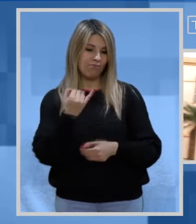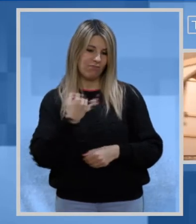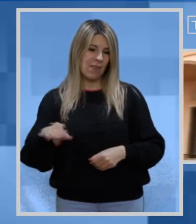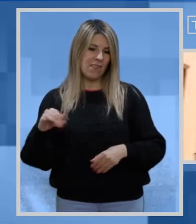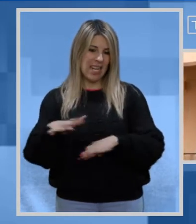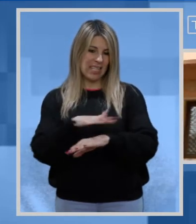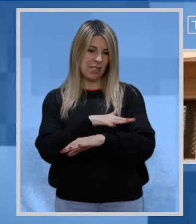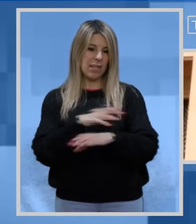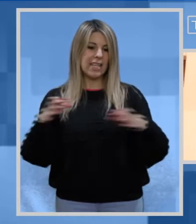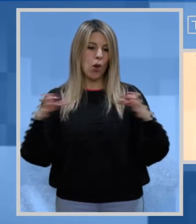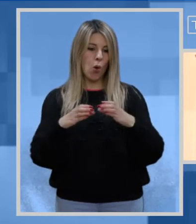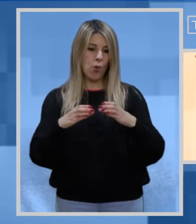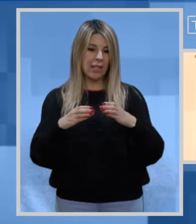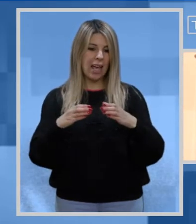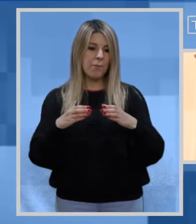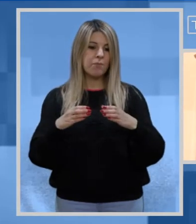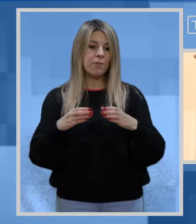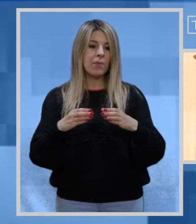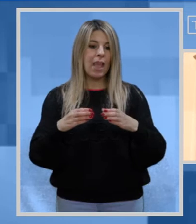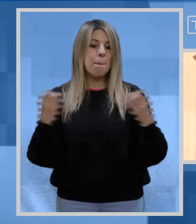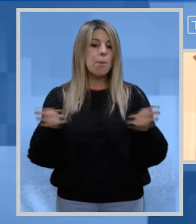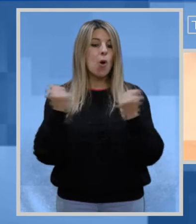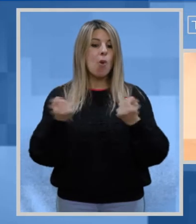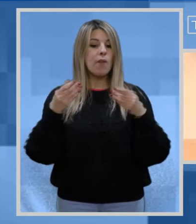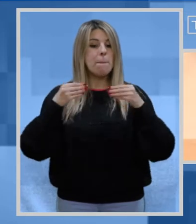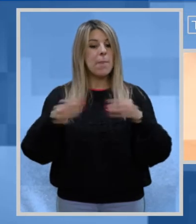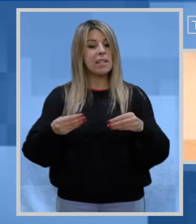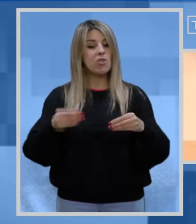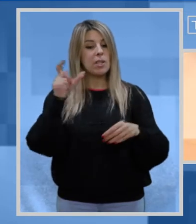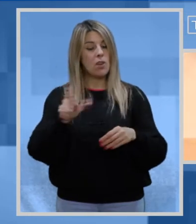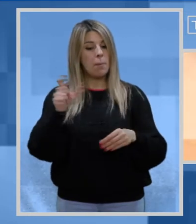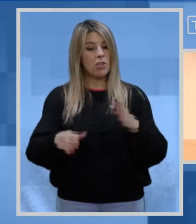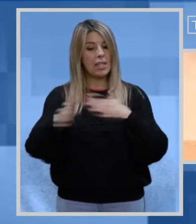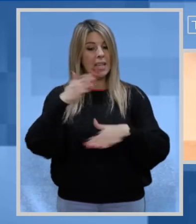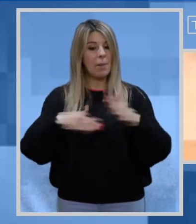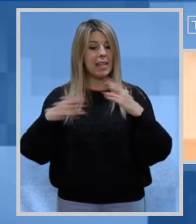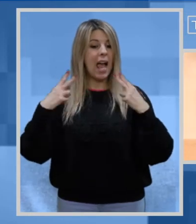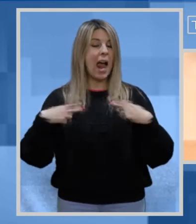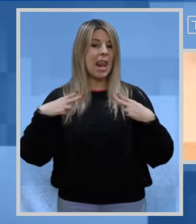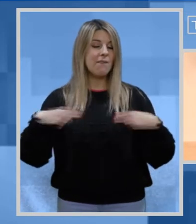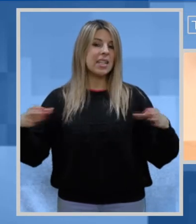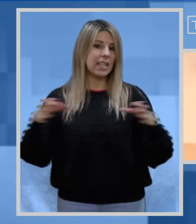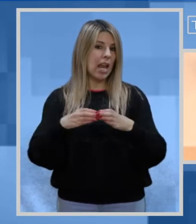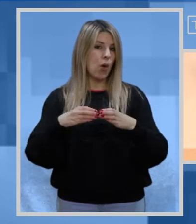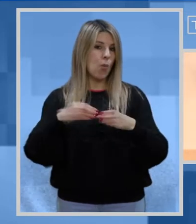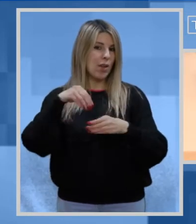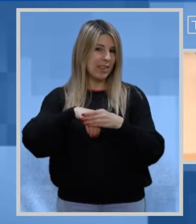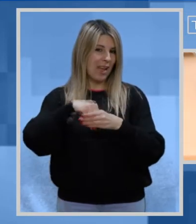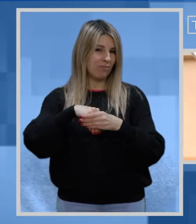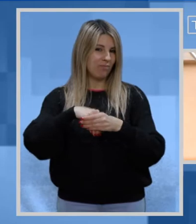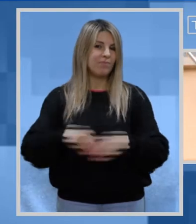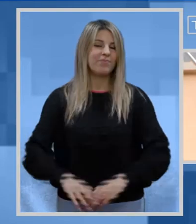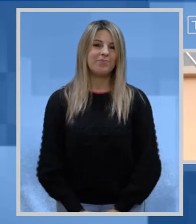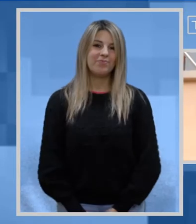Infine, sensibilizzare la comunità e promuovere la partecipazione delle persone con disabilità alla vita di